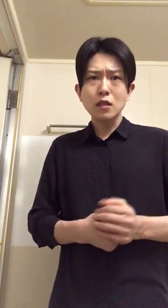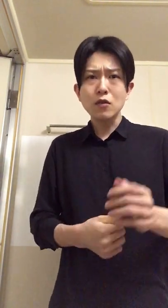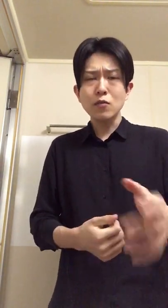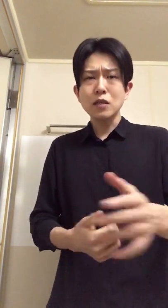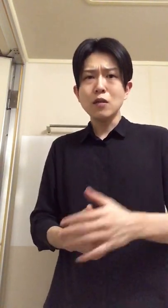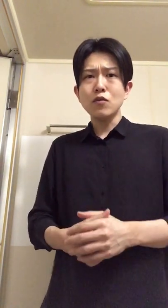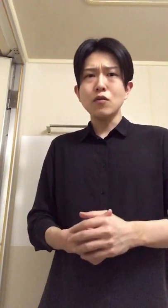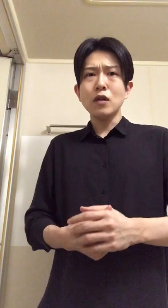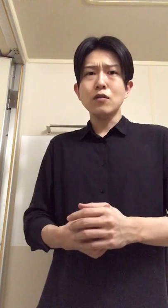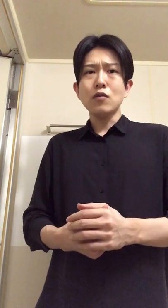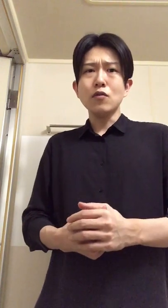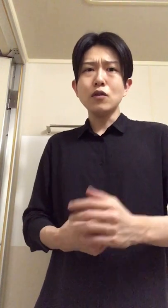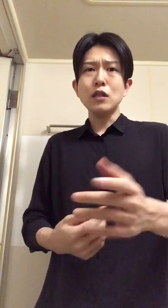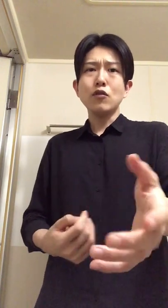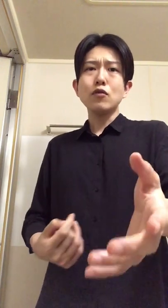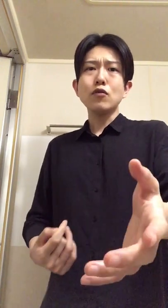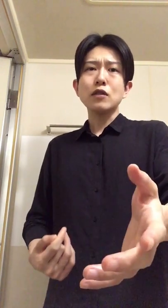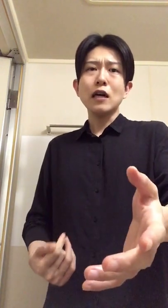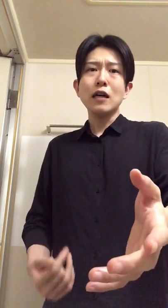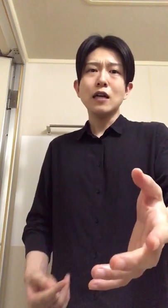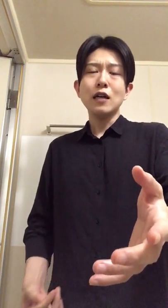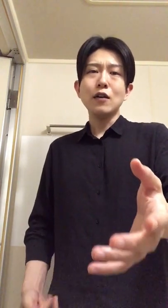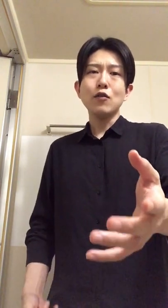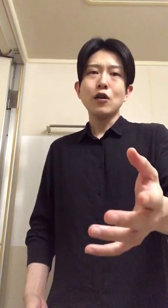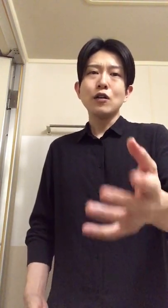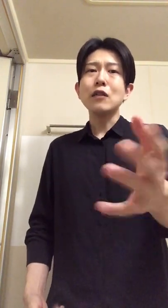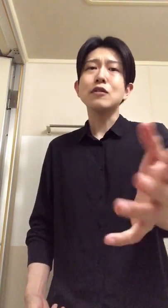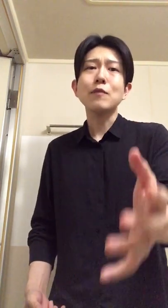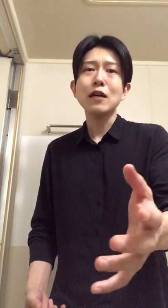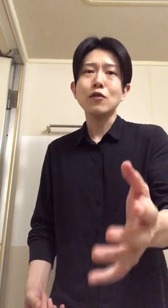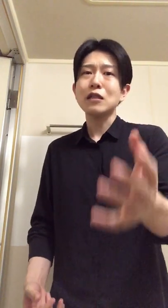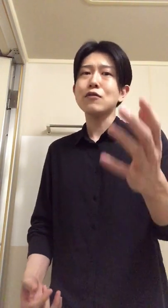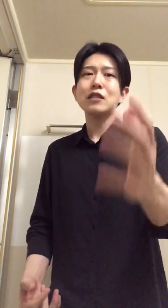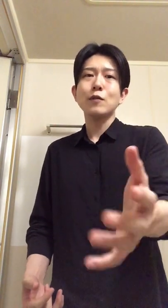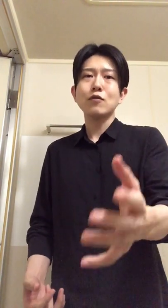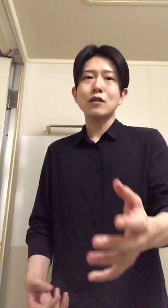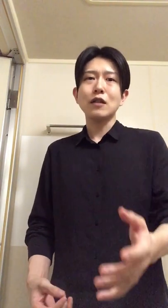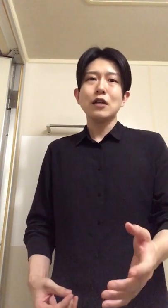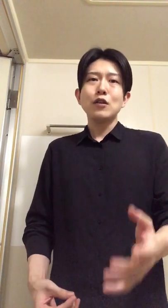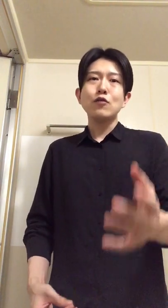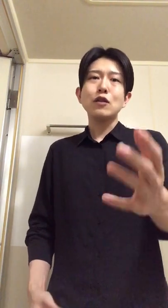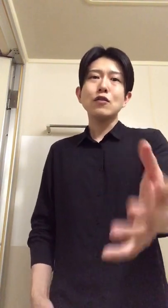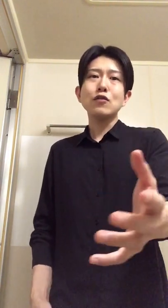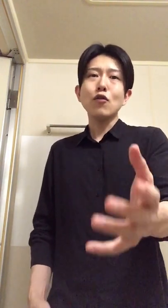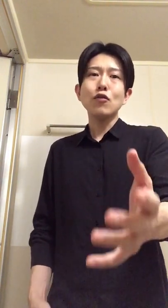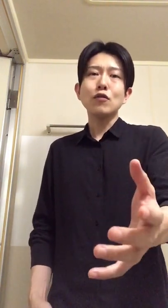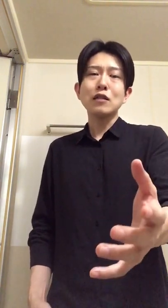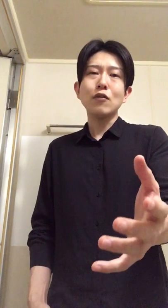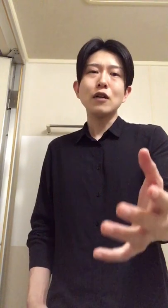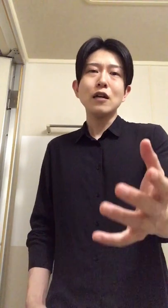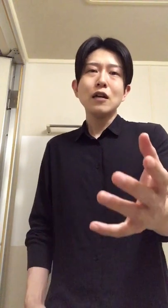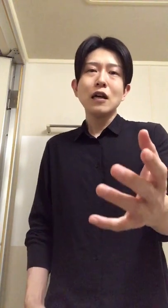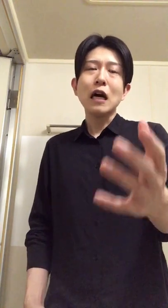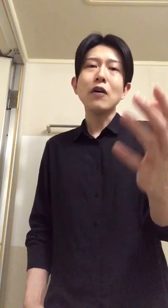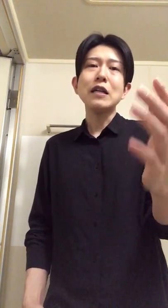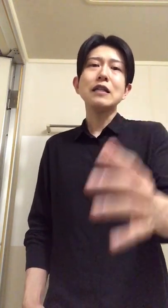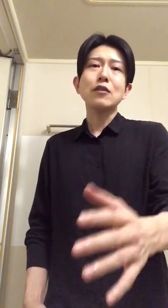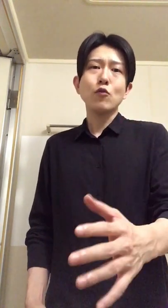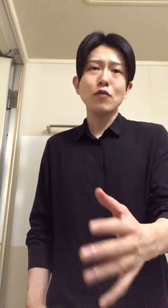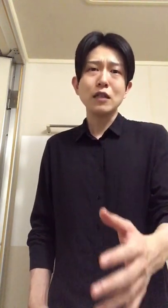例えばさ俺のことさてるさまとかてるきさまとかさ言ってる方の方さ俺は可愛いなって思うわ